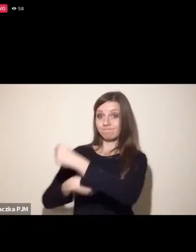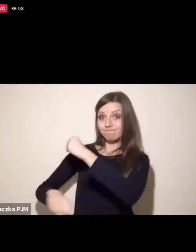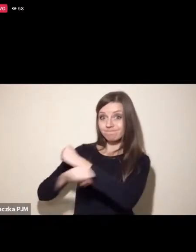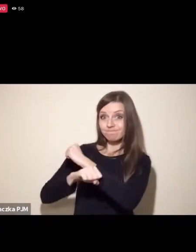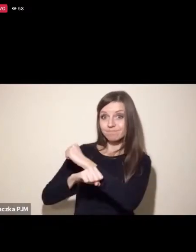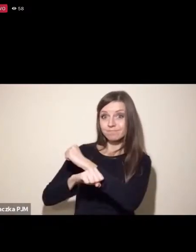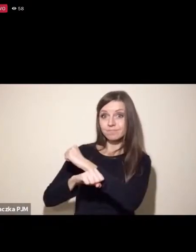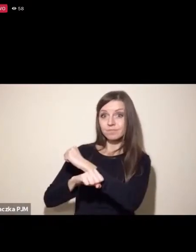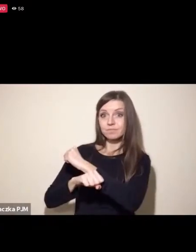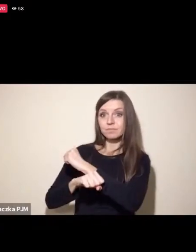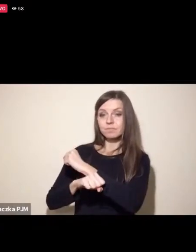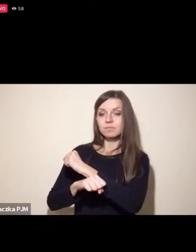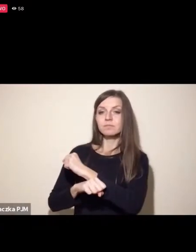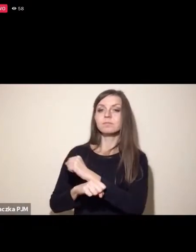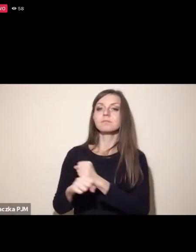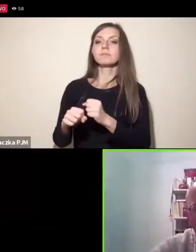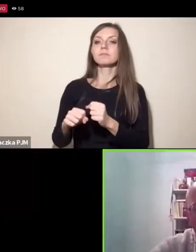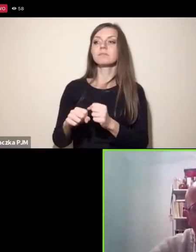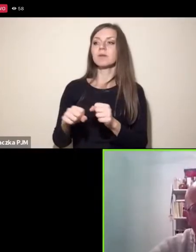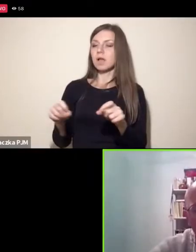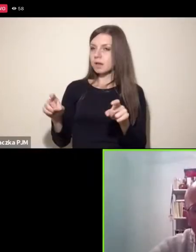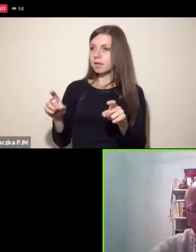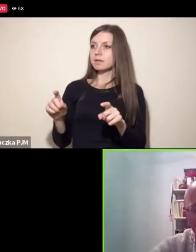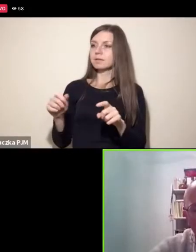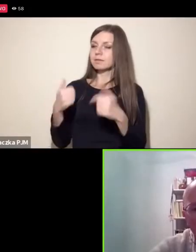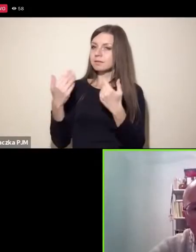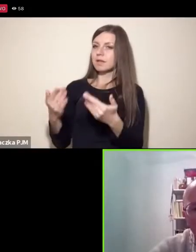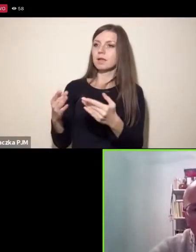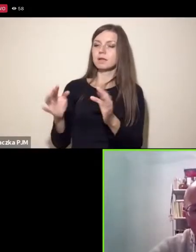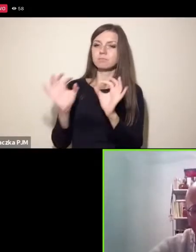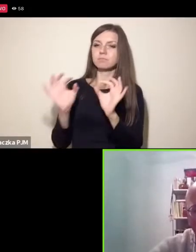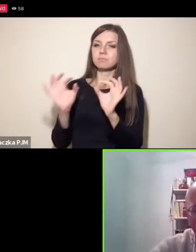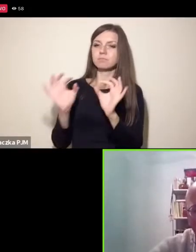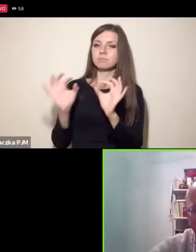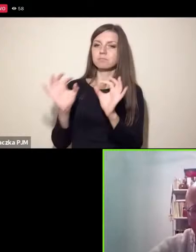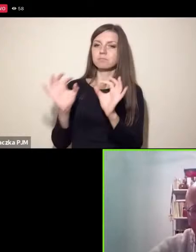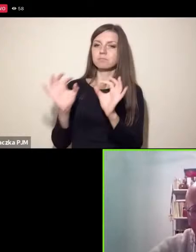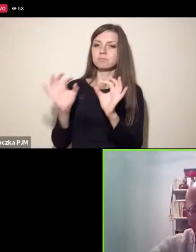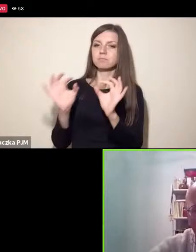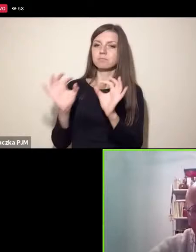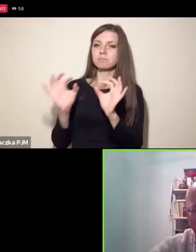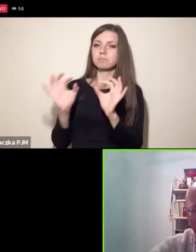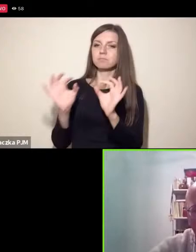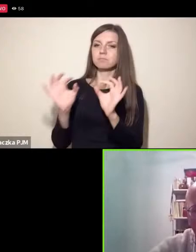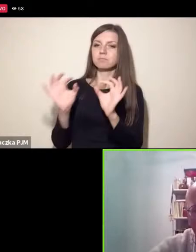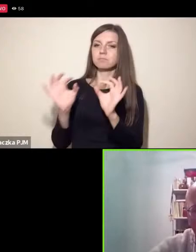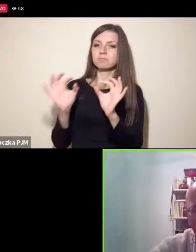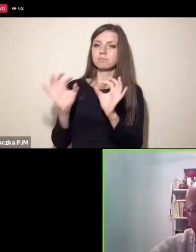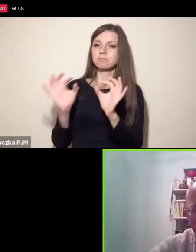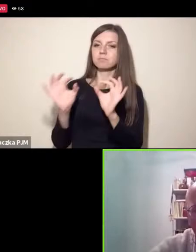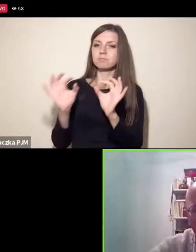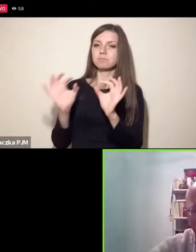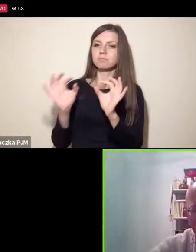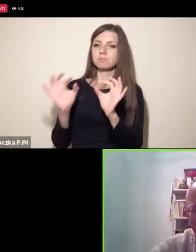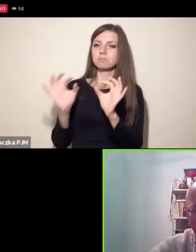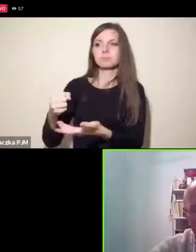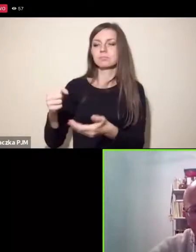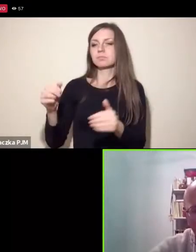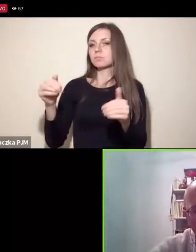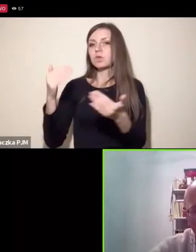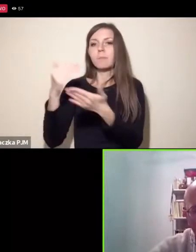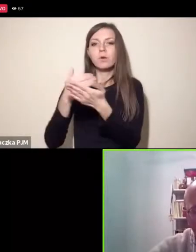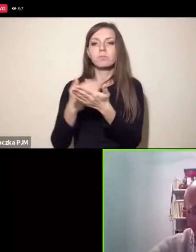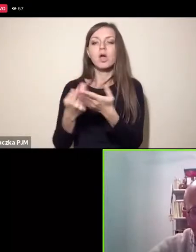wzmocnienie jakimiś realnymi subwencjami czy dotacjami na przykład w ramach programu